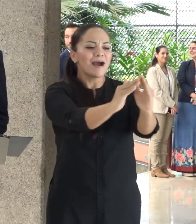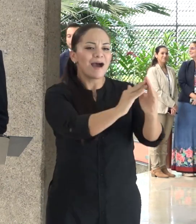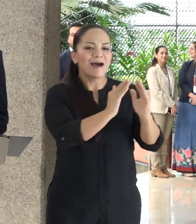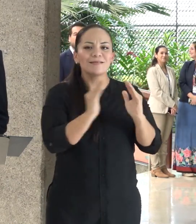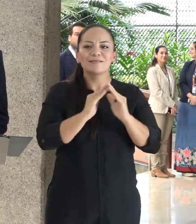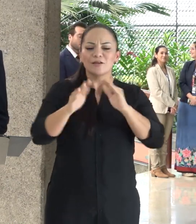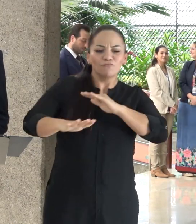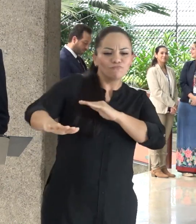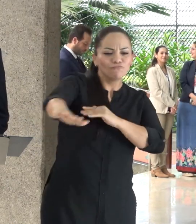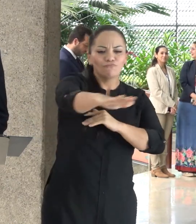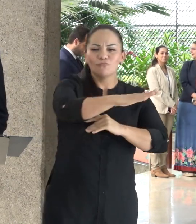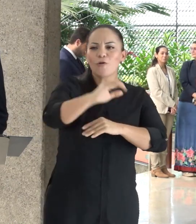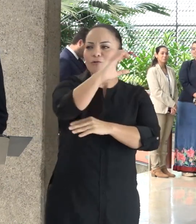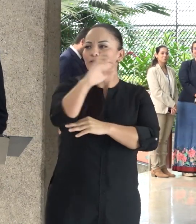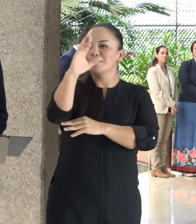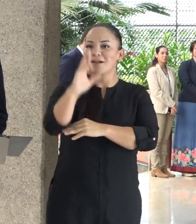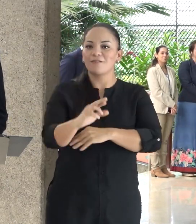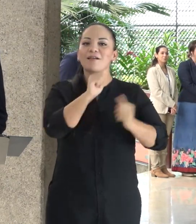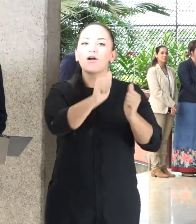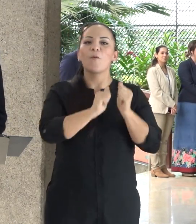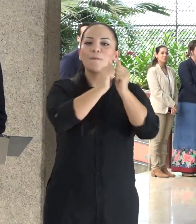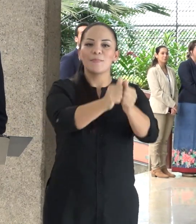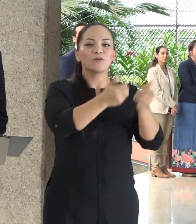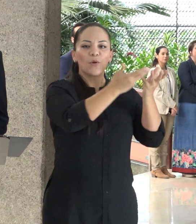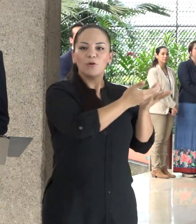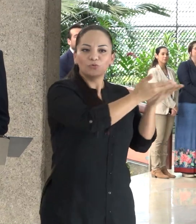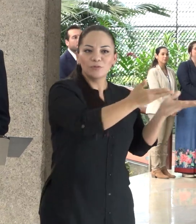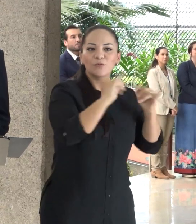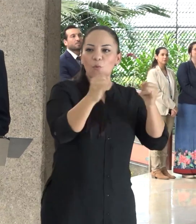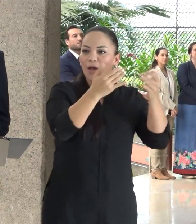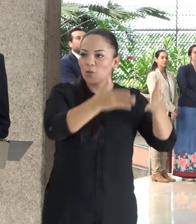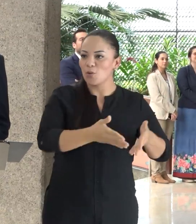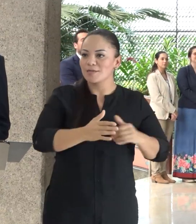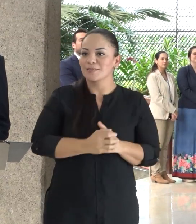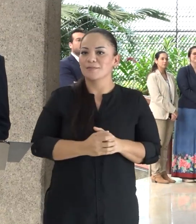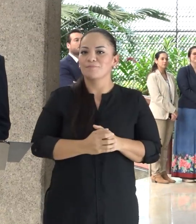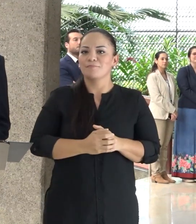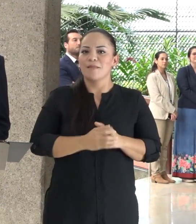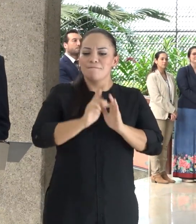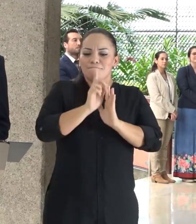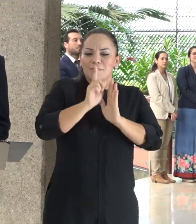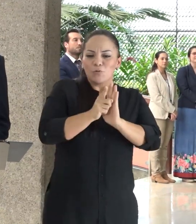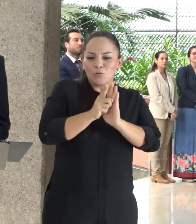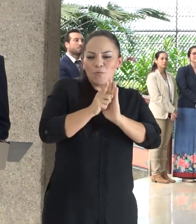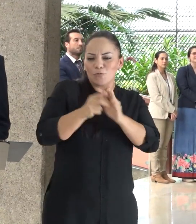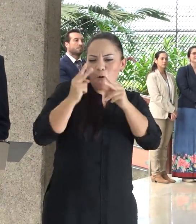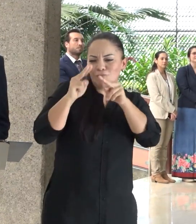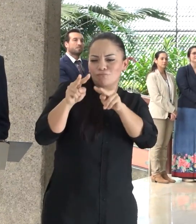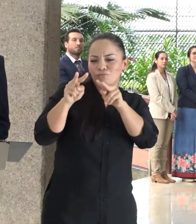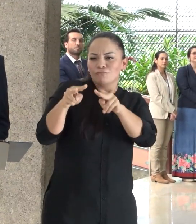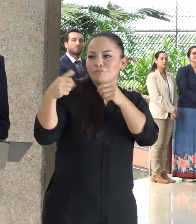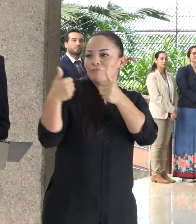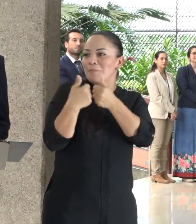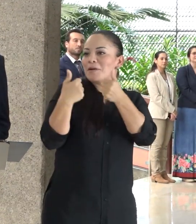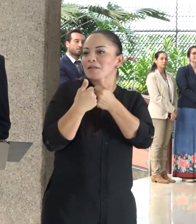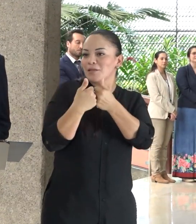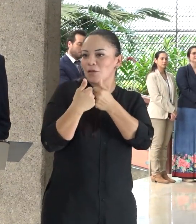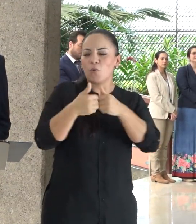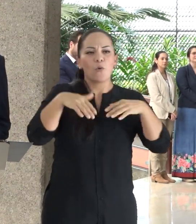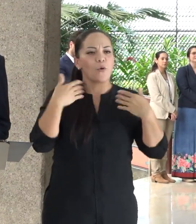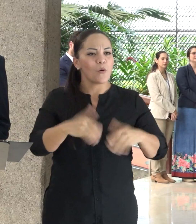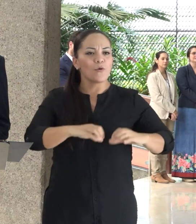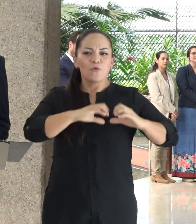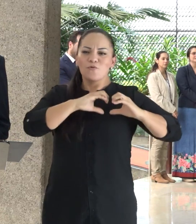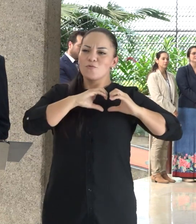Costa Rica, los acompañaron a ustedes minuto a minuto, con el